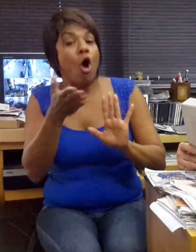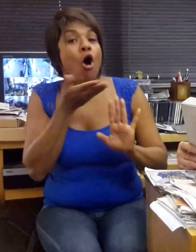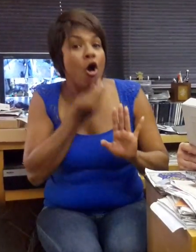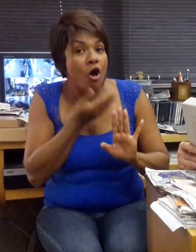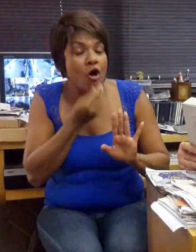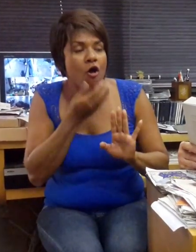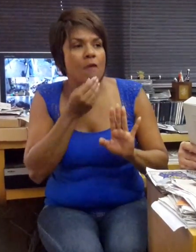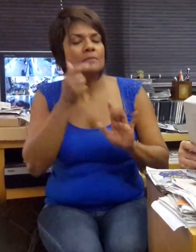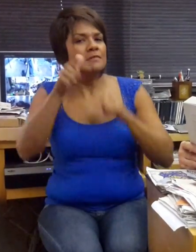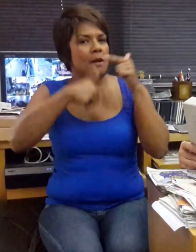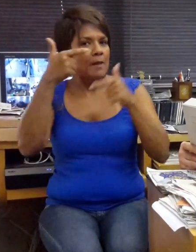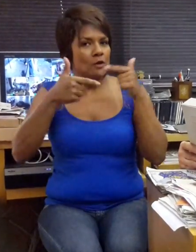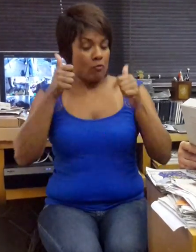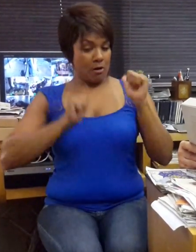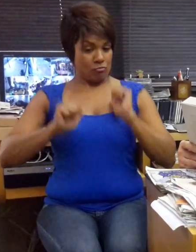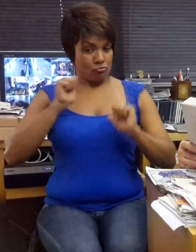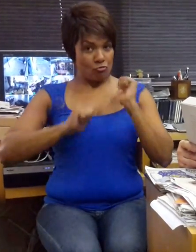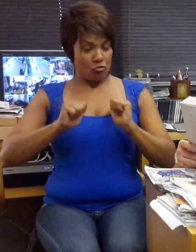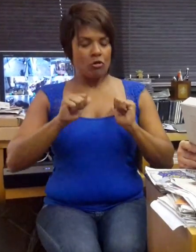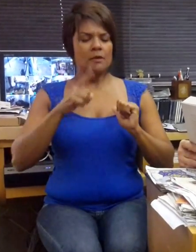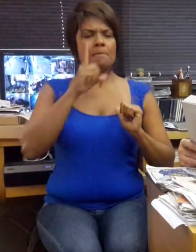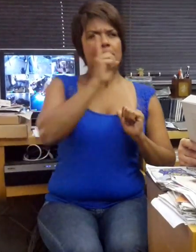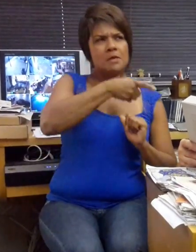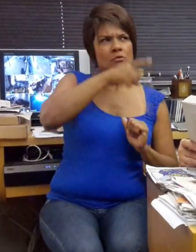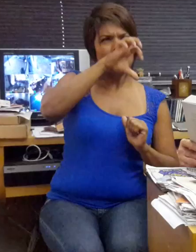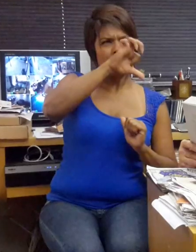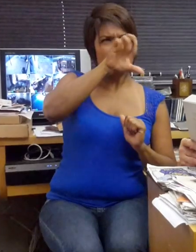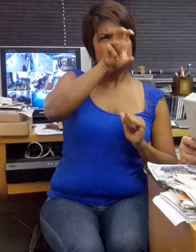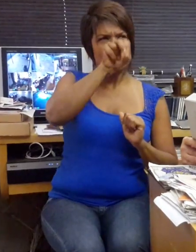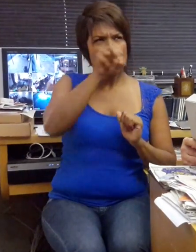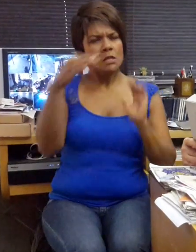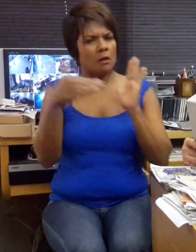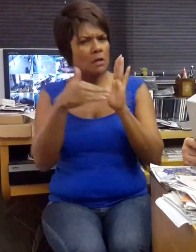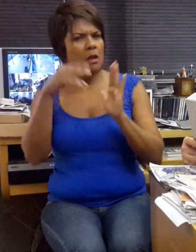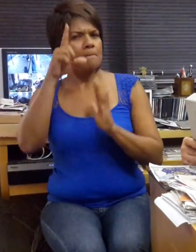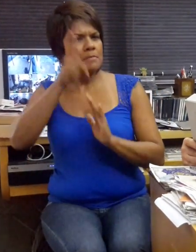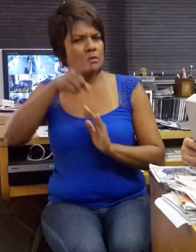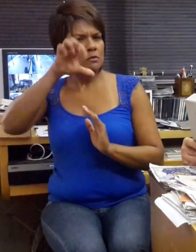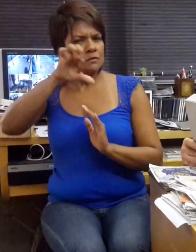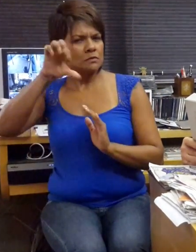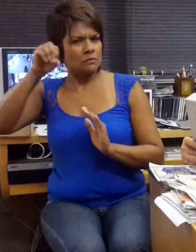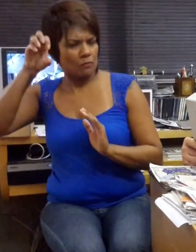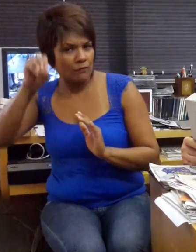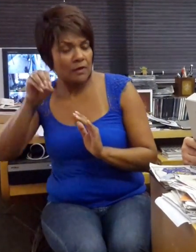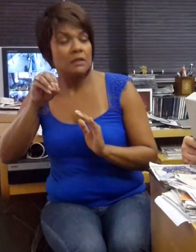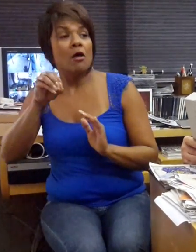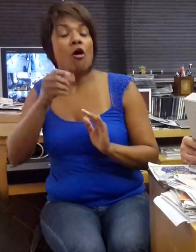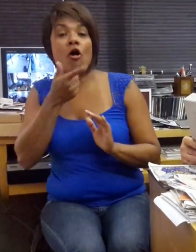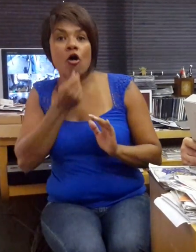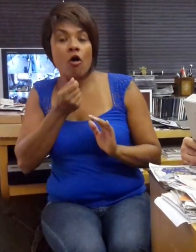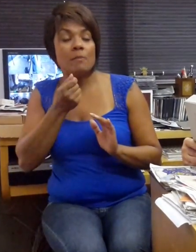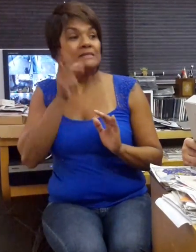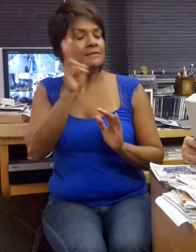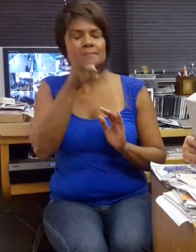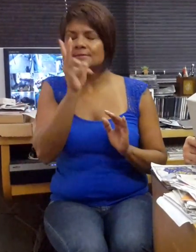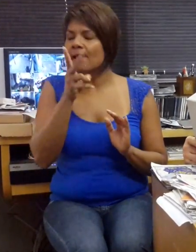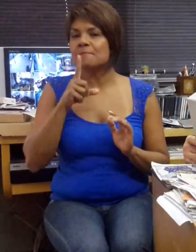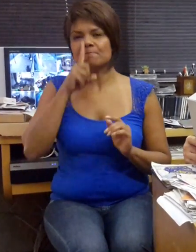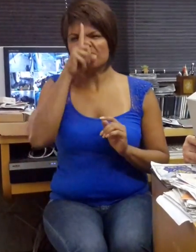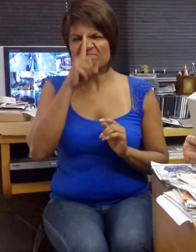1950 a 1990 o utilizaram como bandido. Um